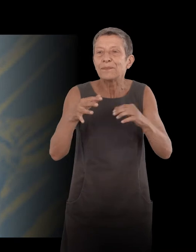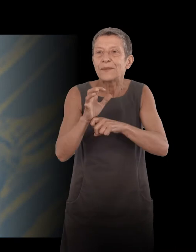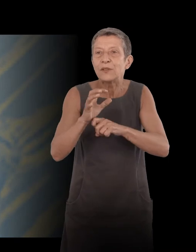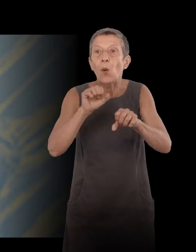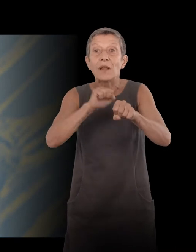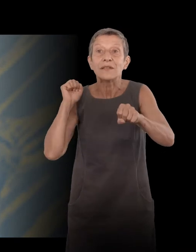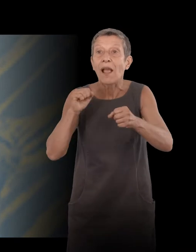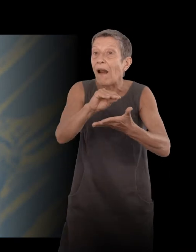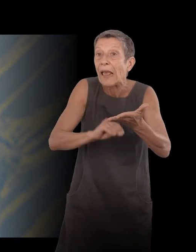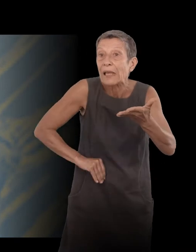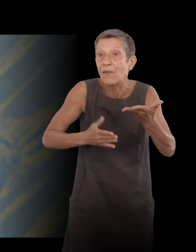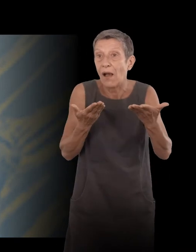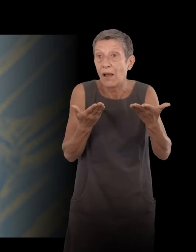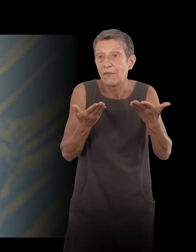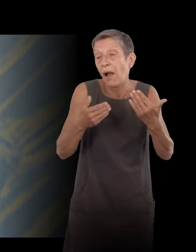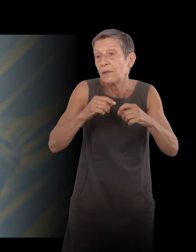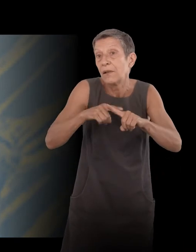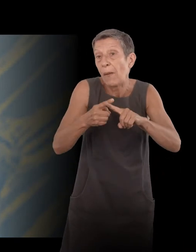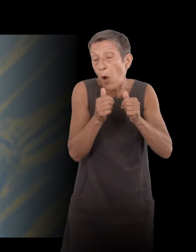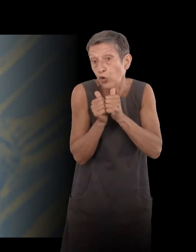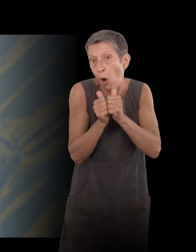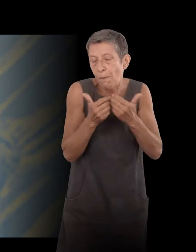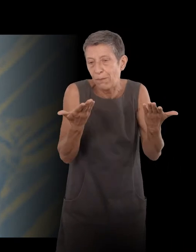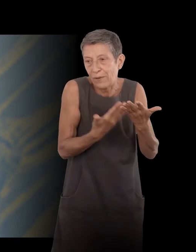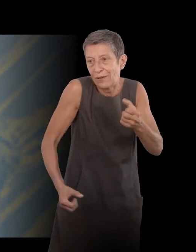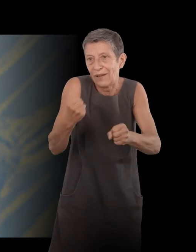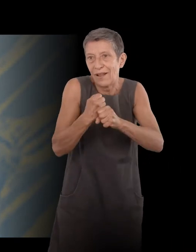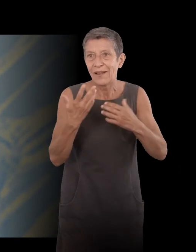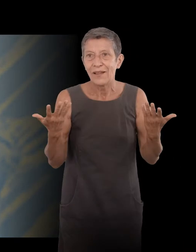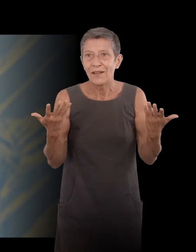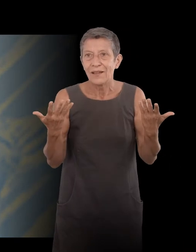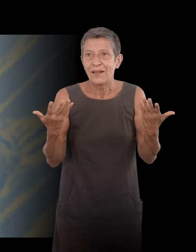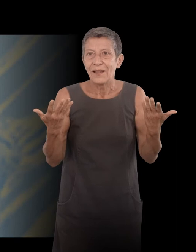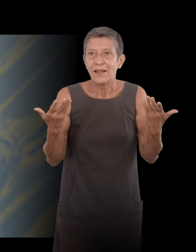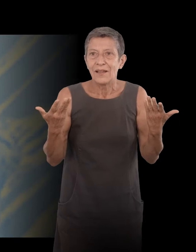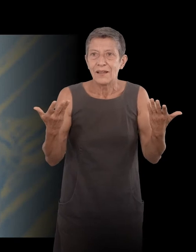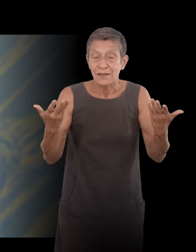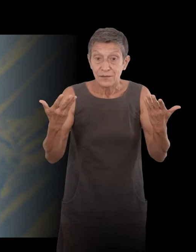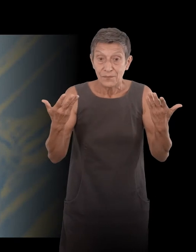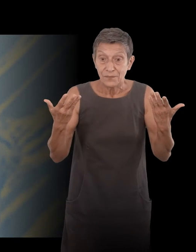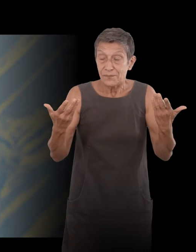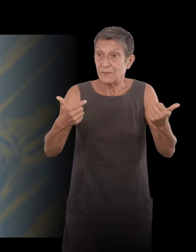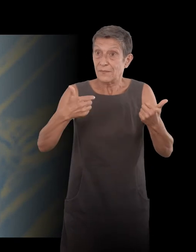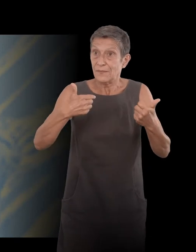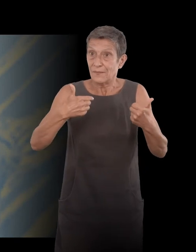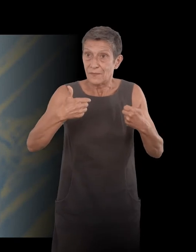we had seven or eight together, I didn't by showing the house